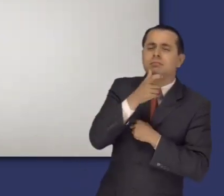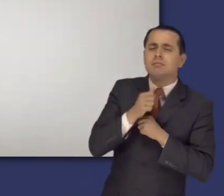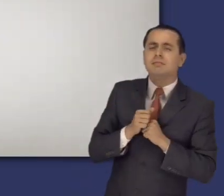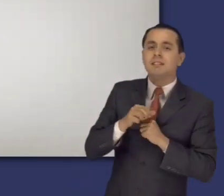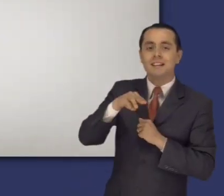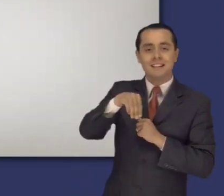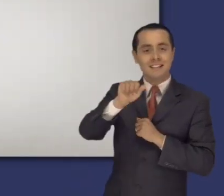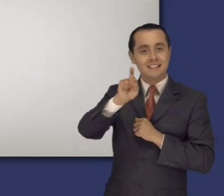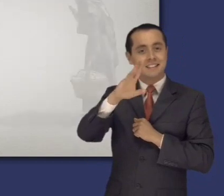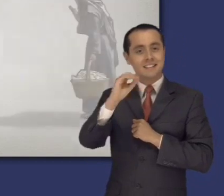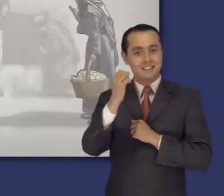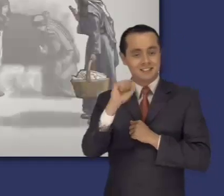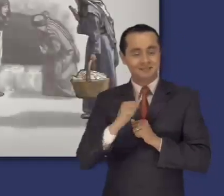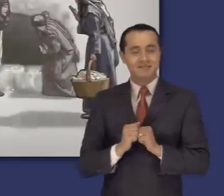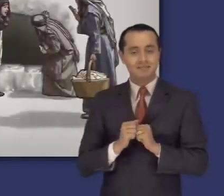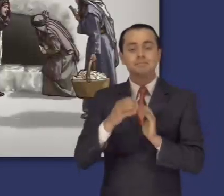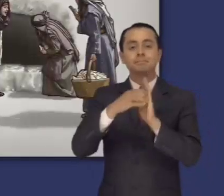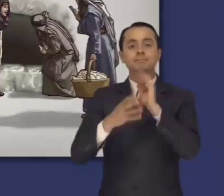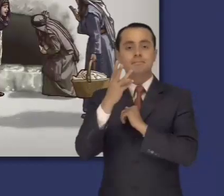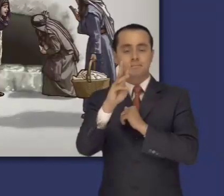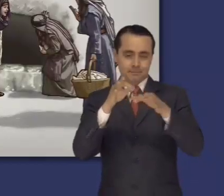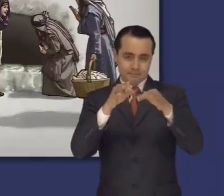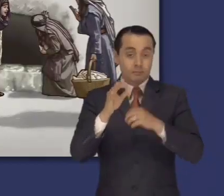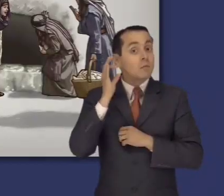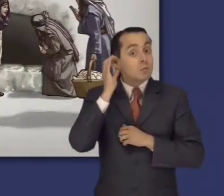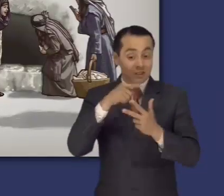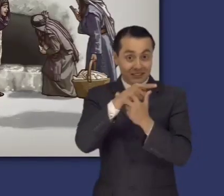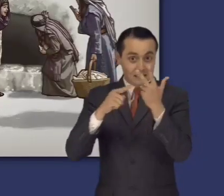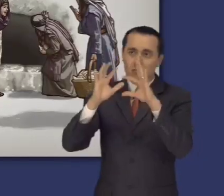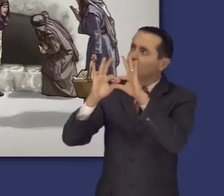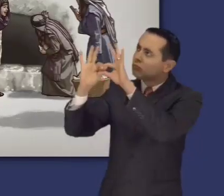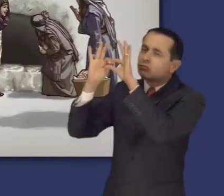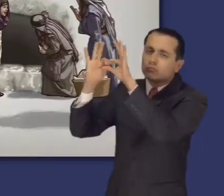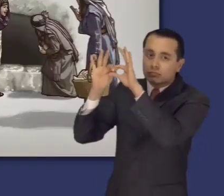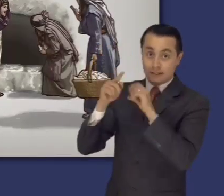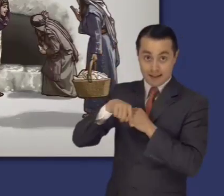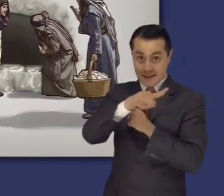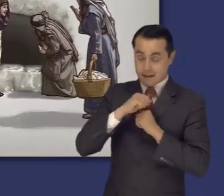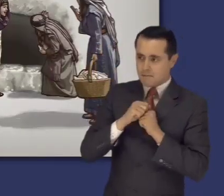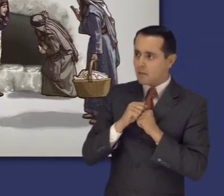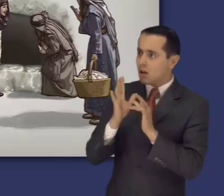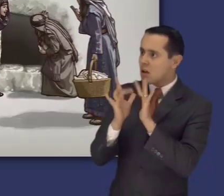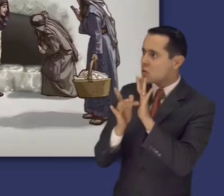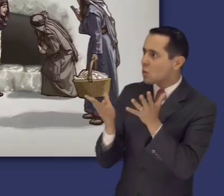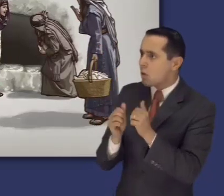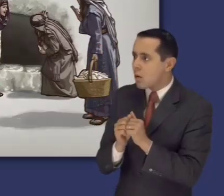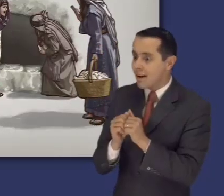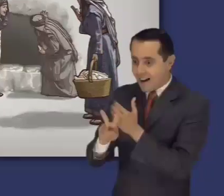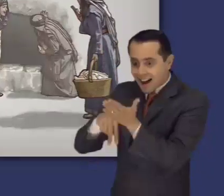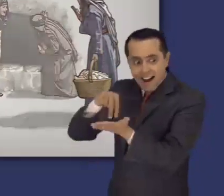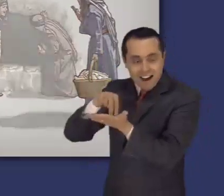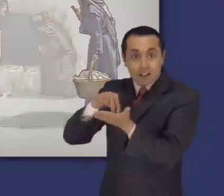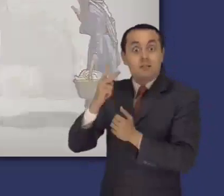Por último, el capítulo 16 cuenta que tres fieles mujeres fueron las primeras en descubrir que Jesús había resucitado.